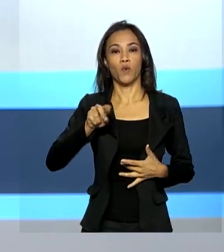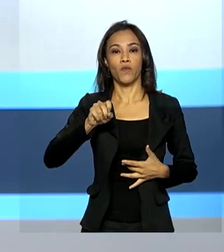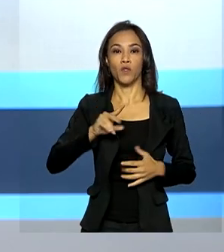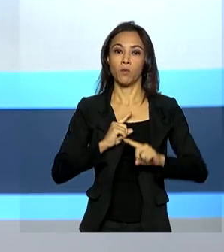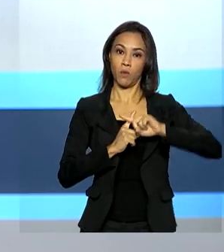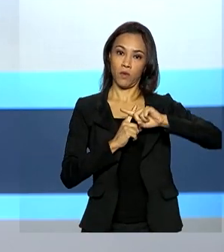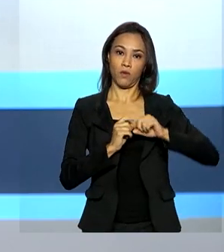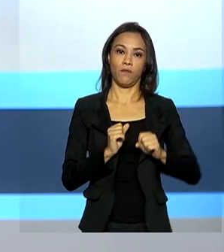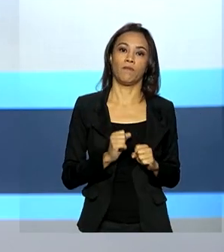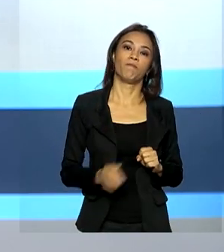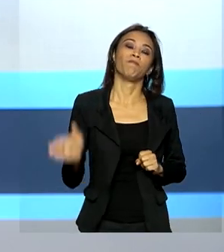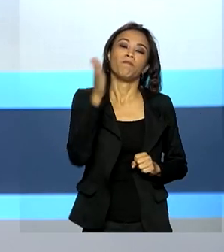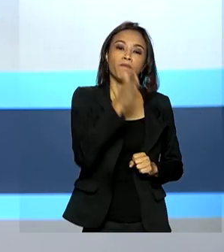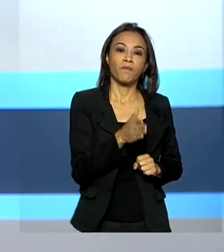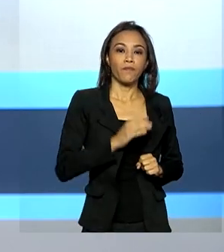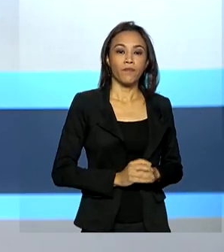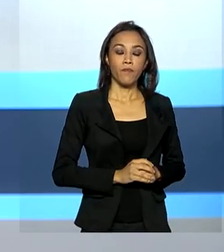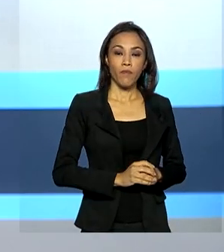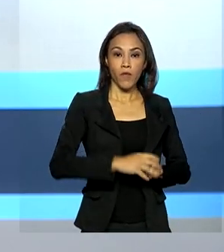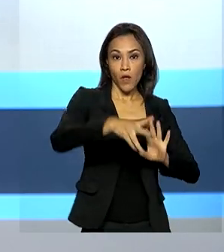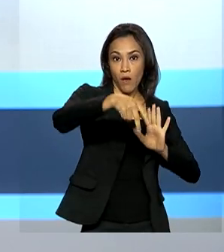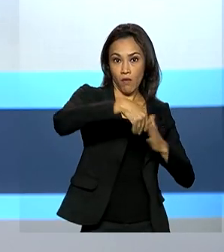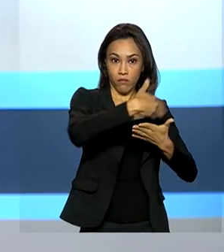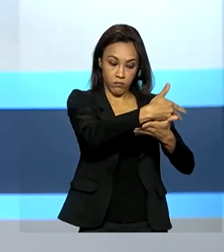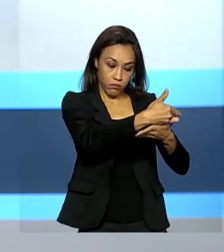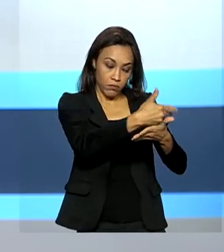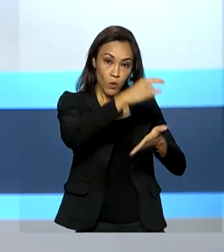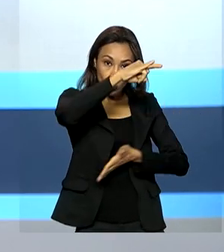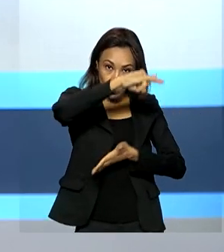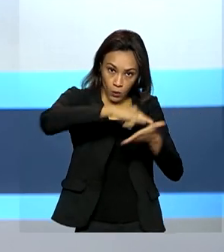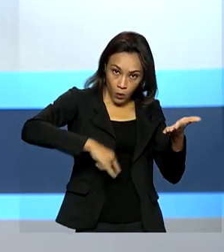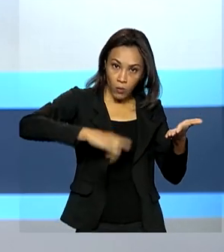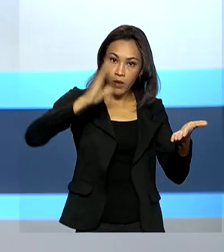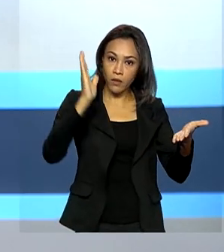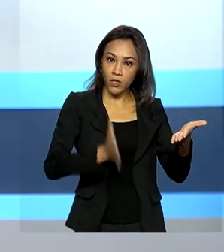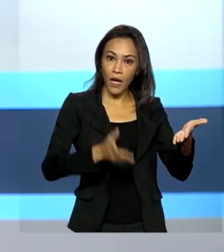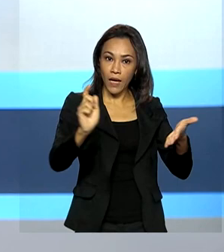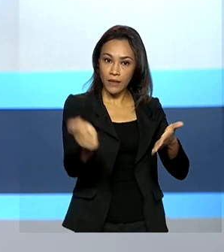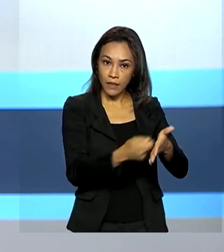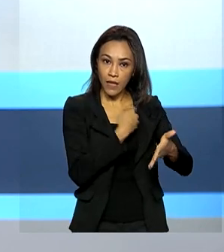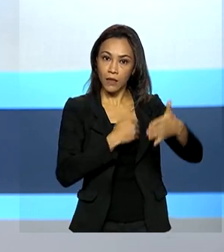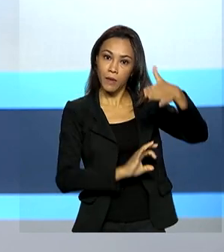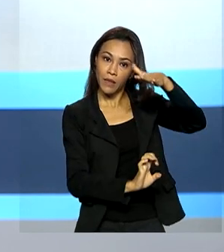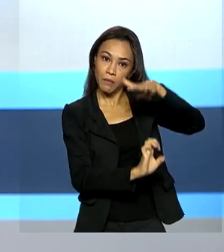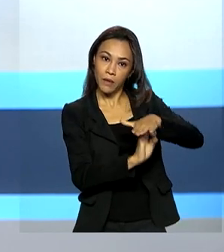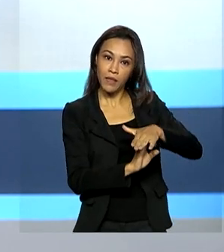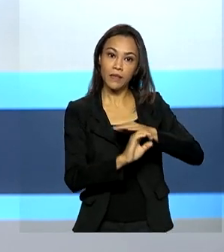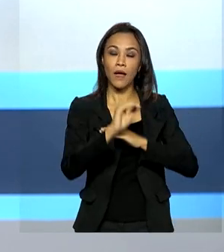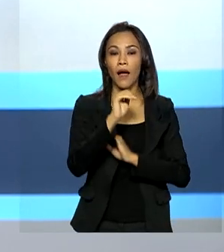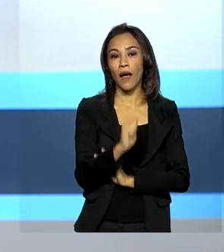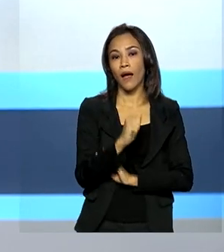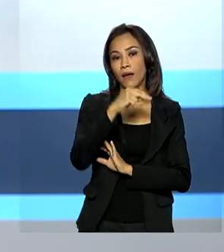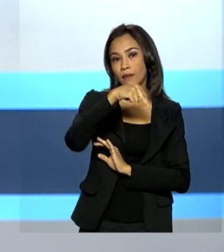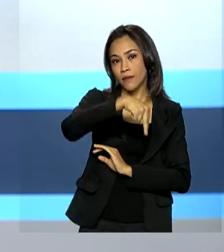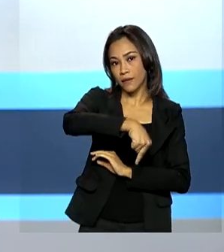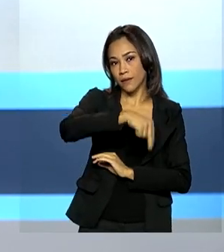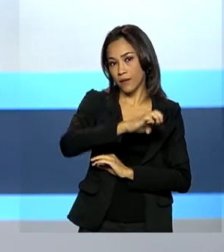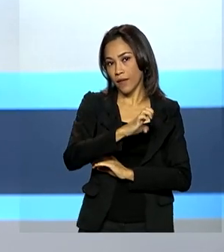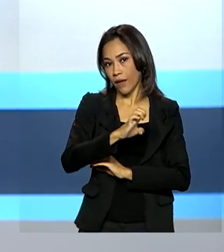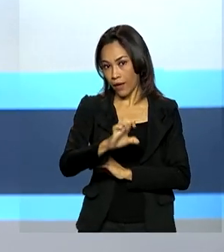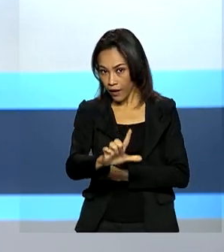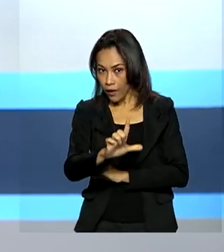Um protocolo assinado pela Agência Nacional de Energia Elétrica, a ANEEL e o Ministério da Cidadania vai permitir o